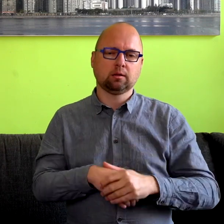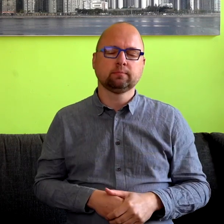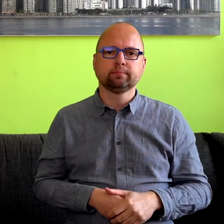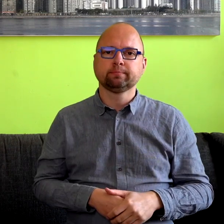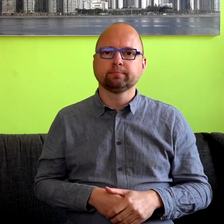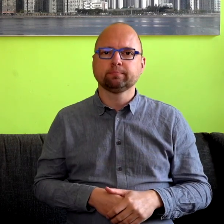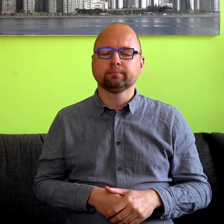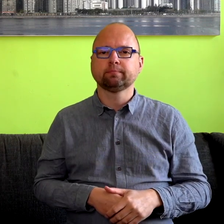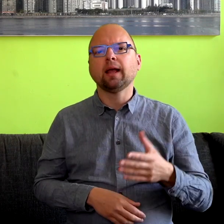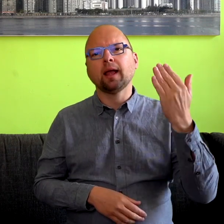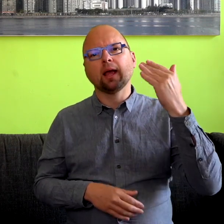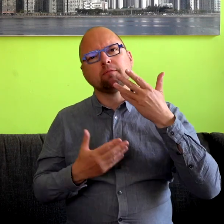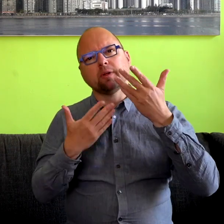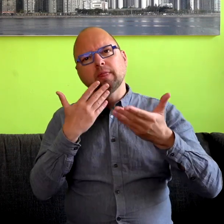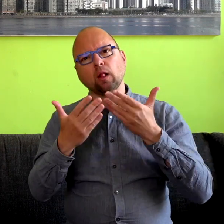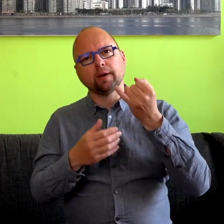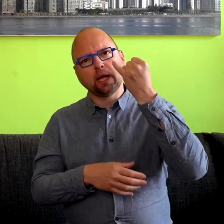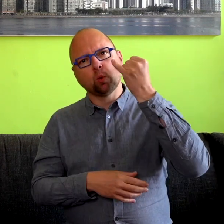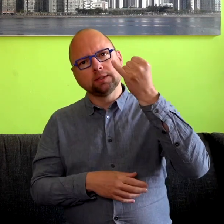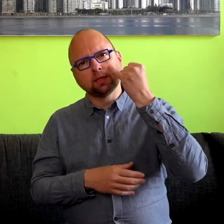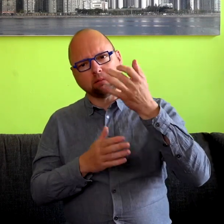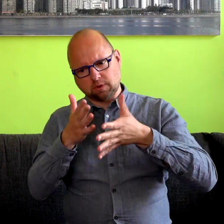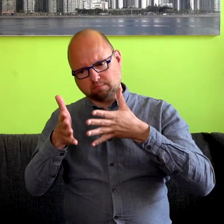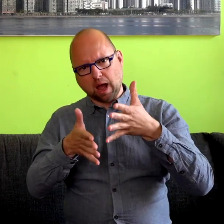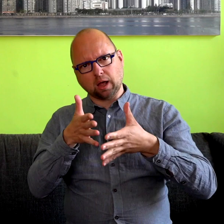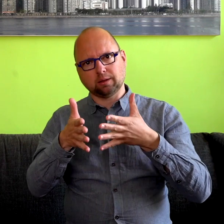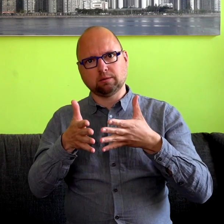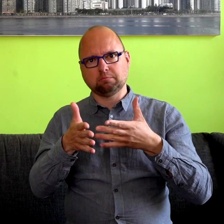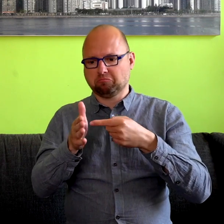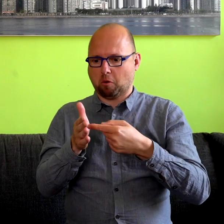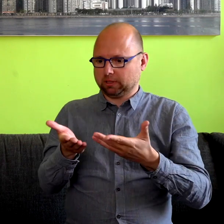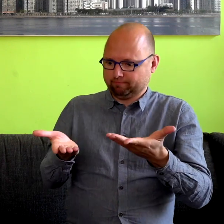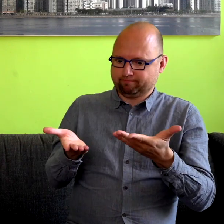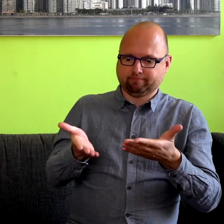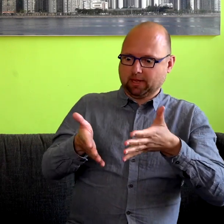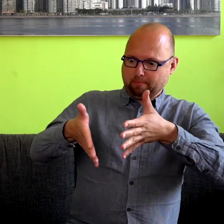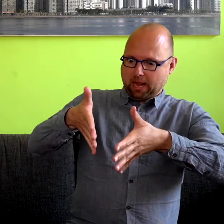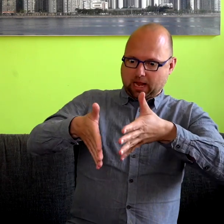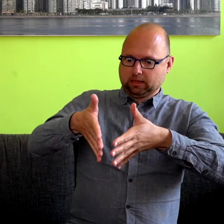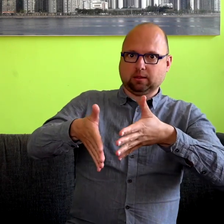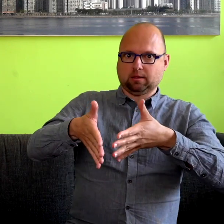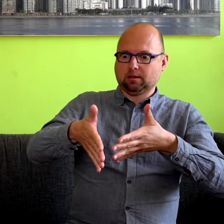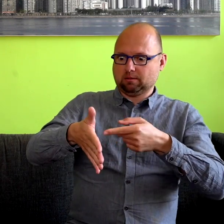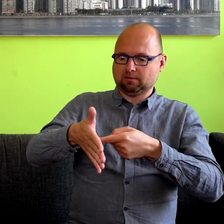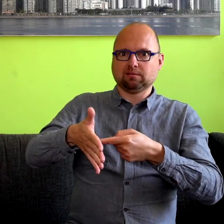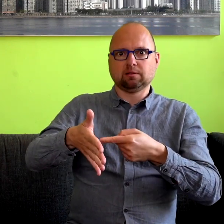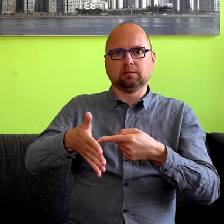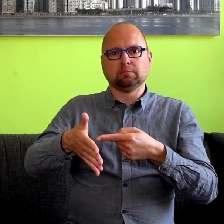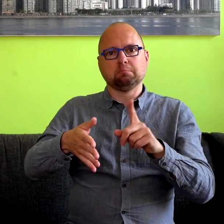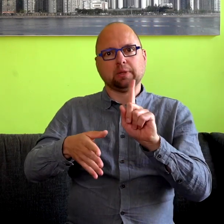gebaren. Denk aan het gebaar. Gebaren, beweeg mijn handen en dat is ook wat gebaren betekent, je handen bewegen